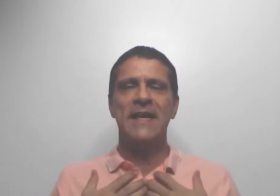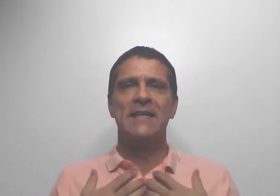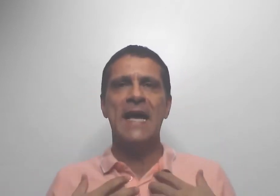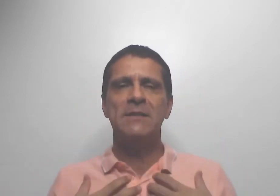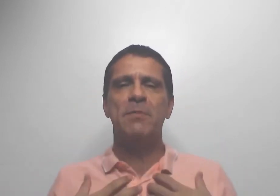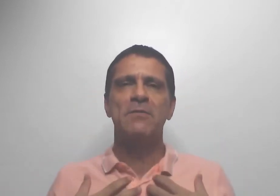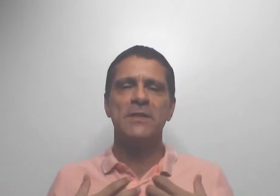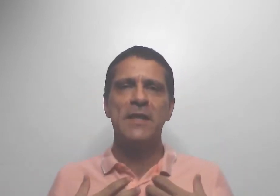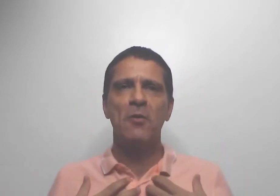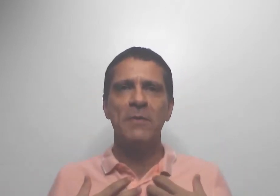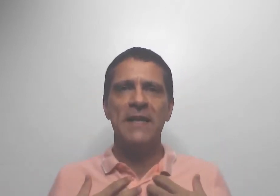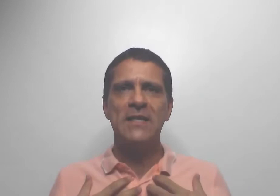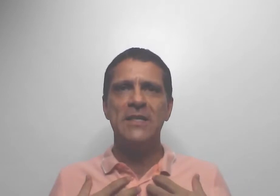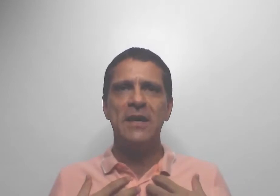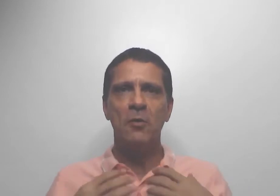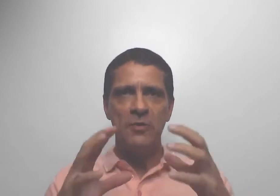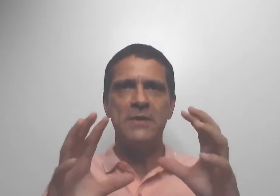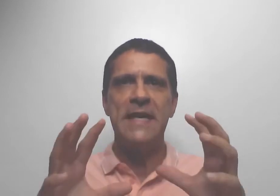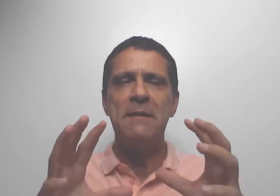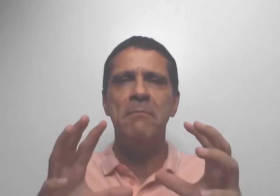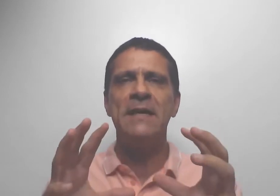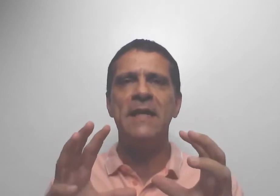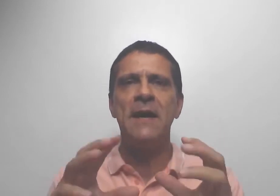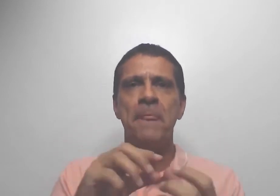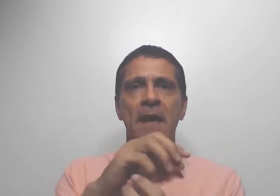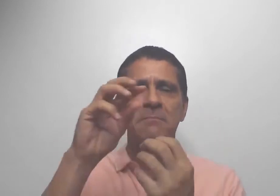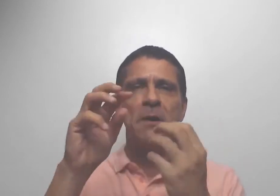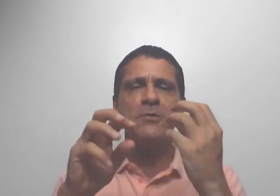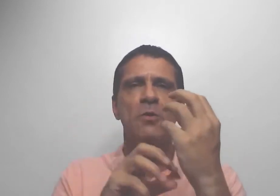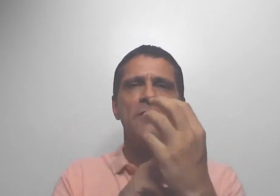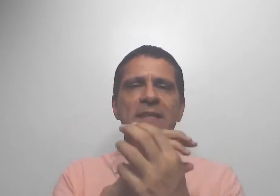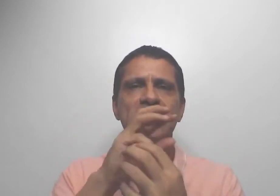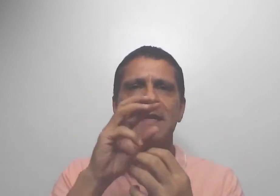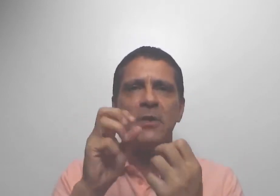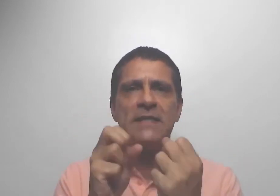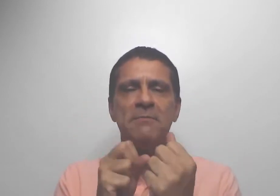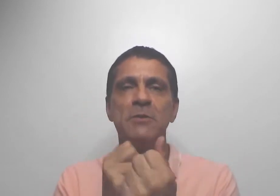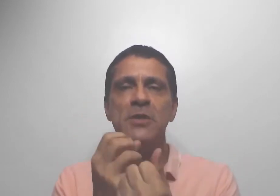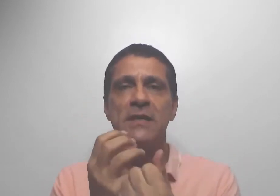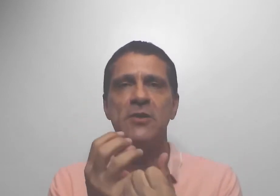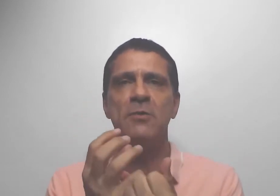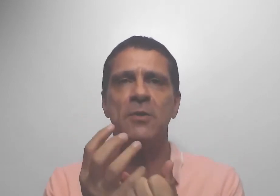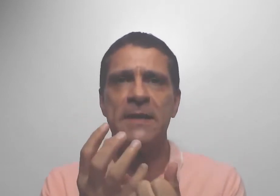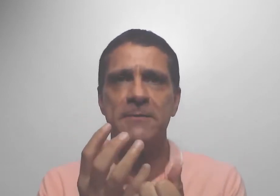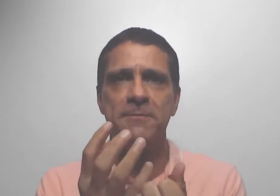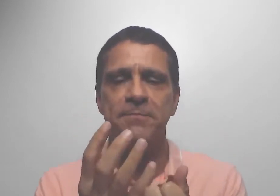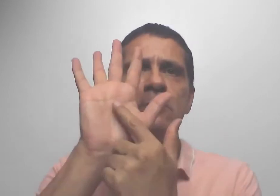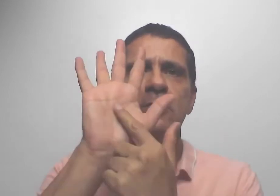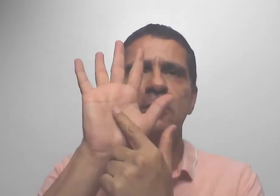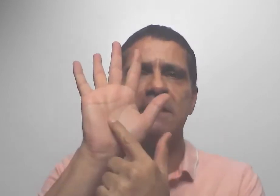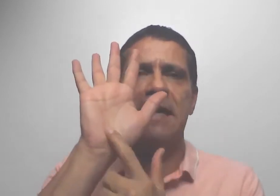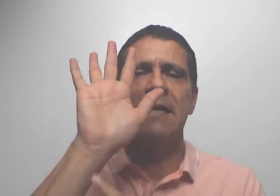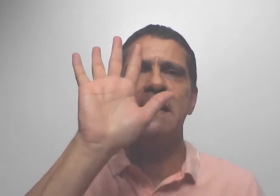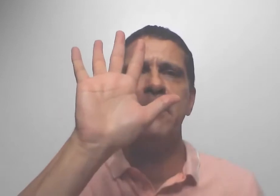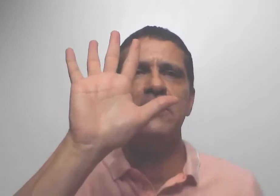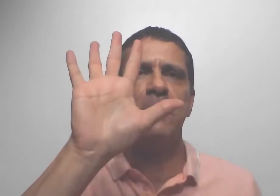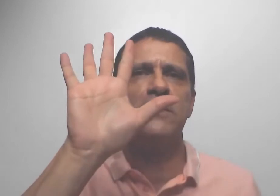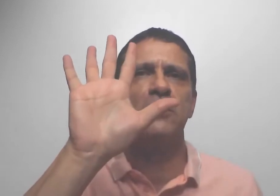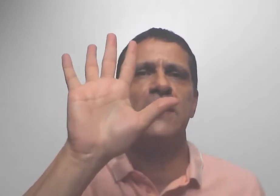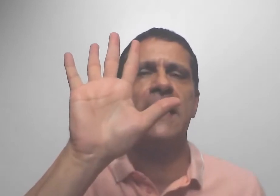traz pra você alguma energia, ou você emana. As mãos conversando, as mãos gesticulando. Não só, você quer saber onde é o seu